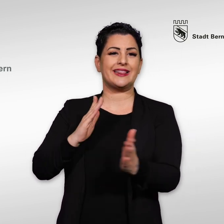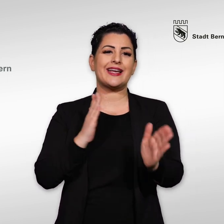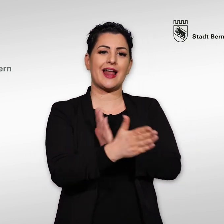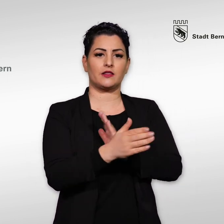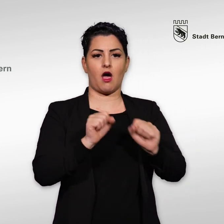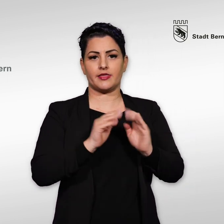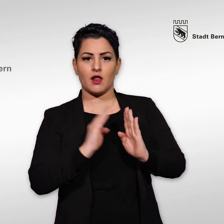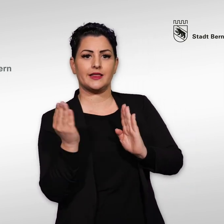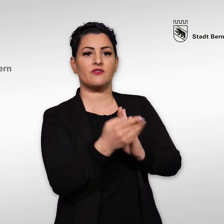Volksvorschlag.